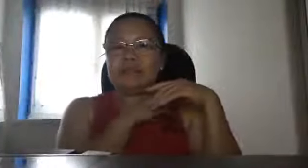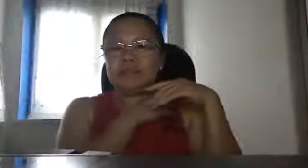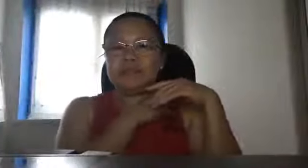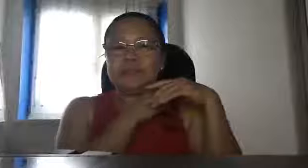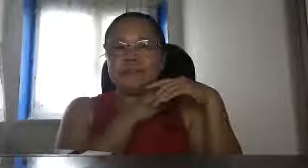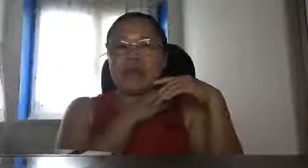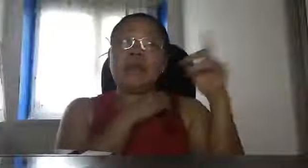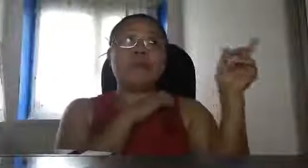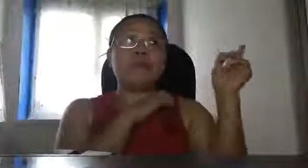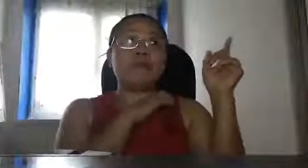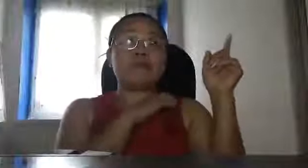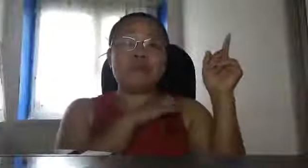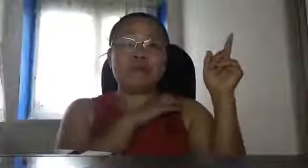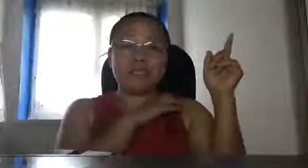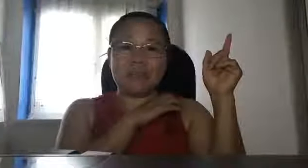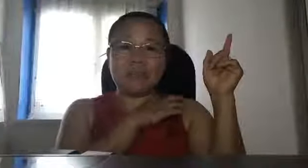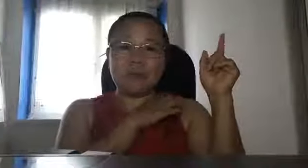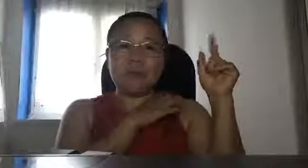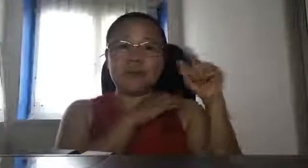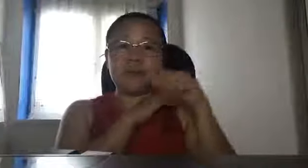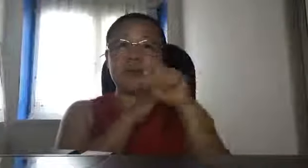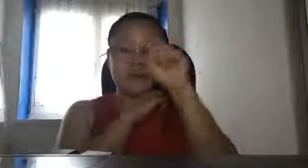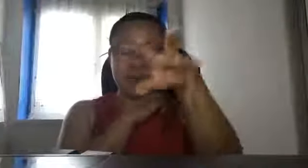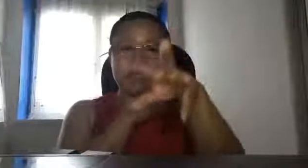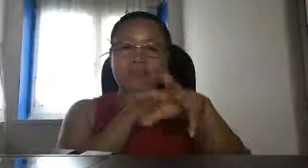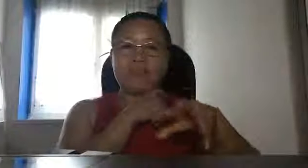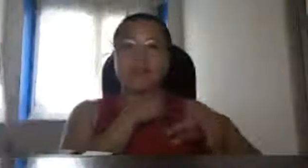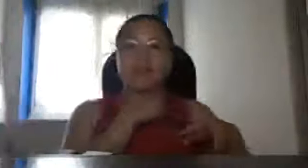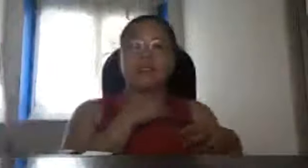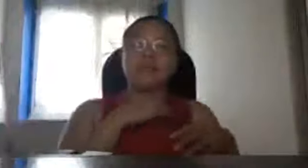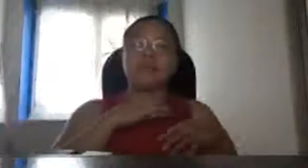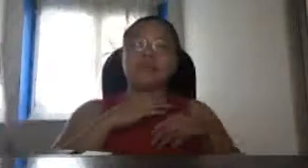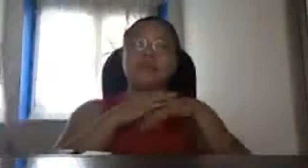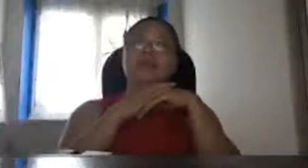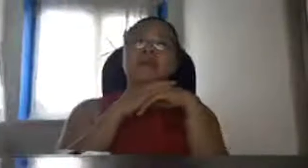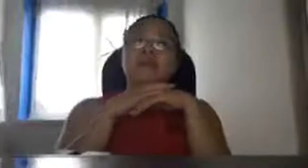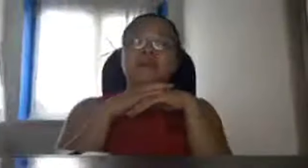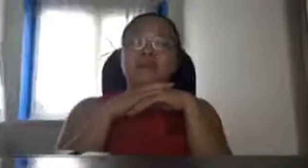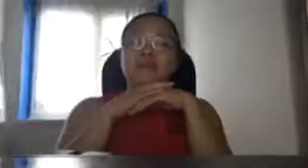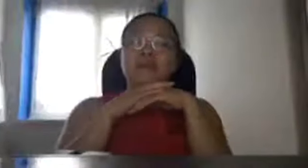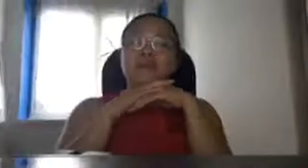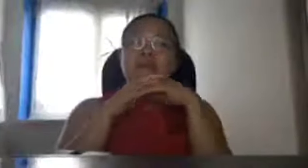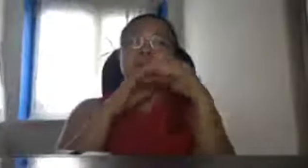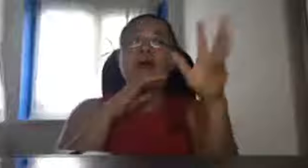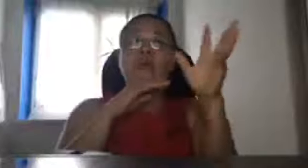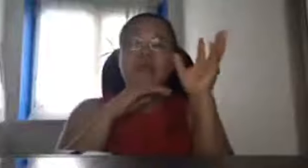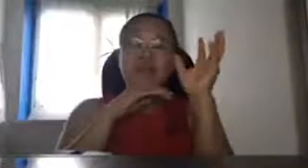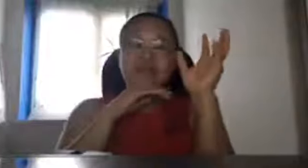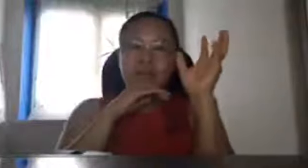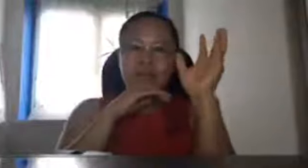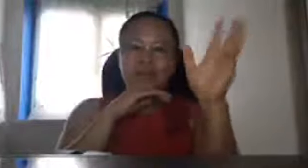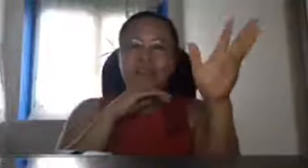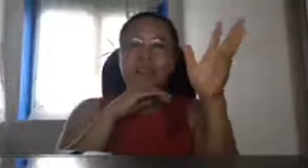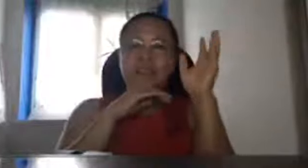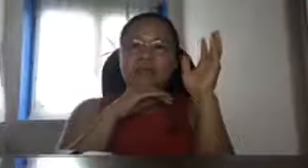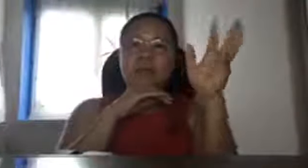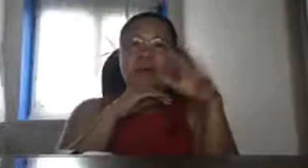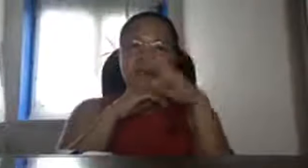eh pero kung sinabi sa akin kung anong lugar dapat sasabihin ko rin ngayon eh pero mawawala na po kayo sir ng trabaho kung